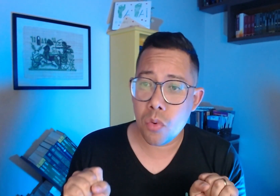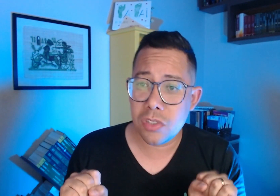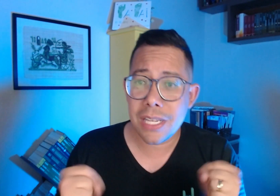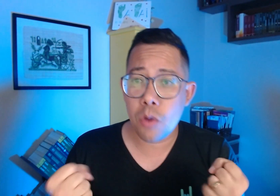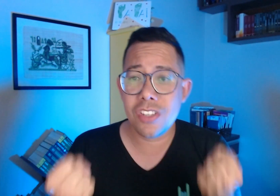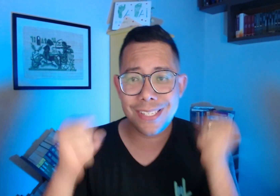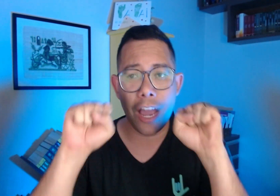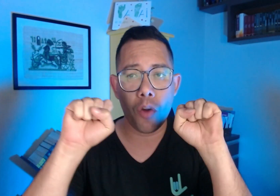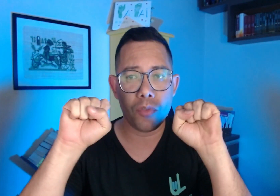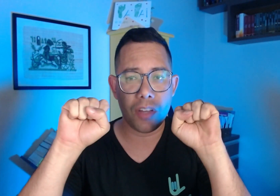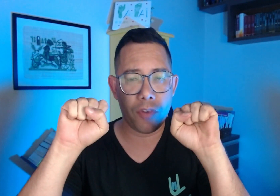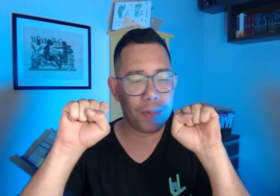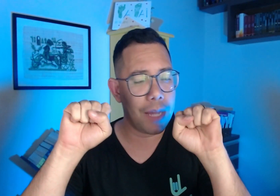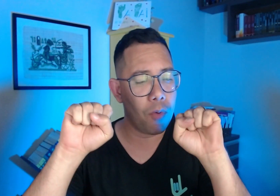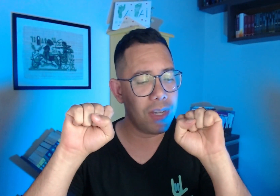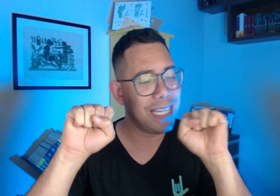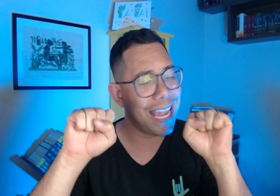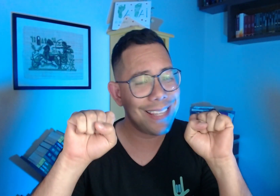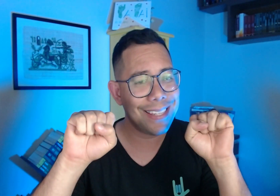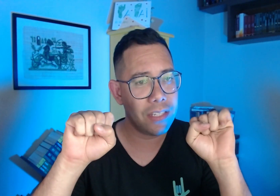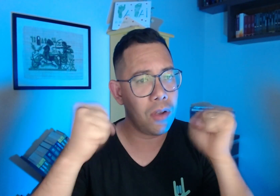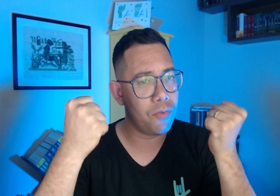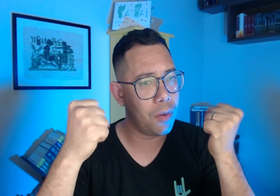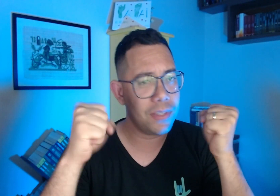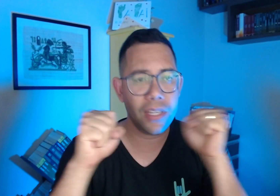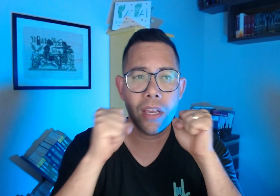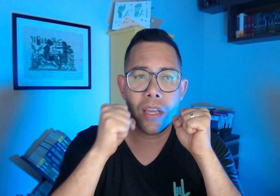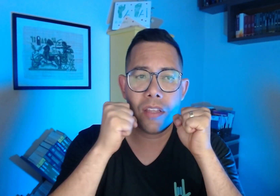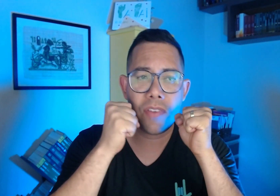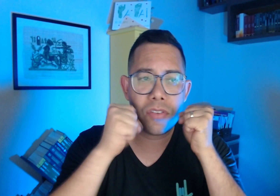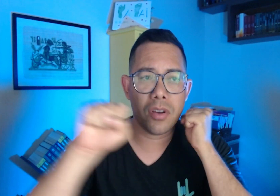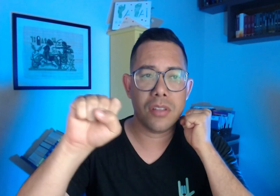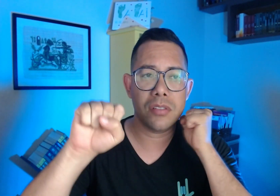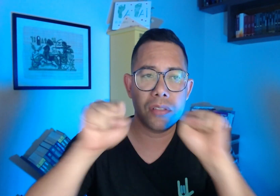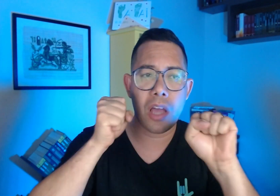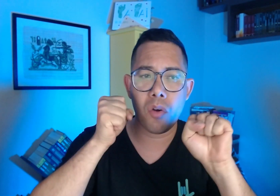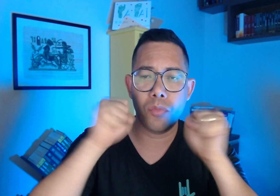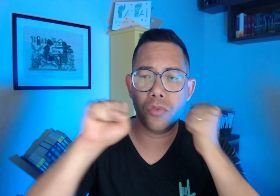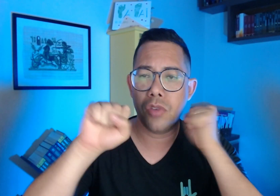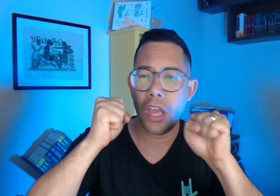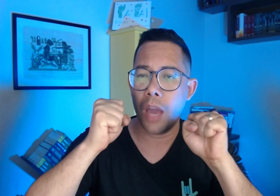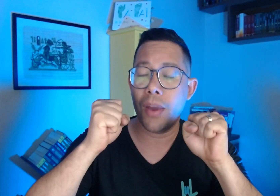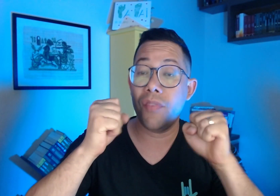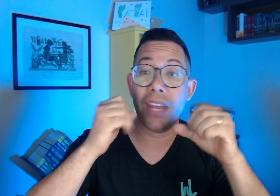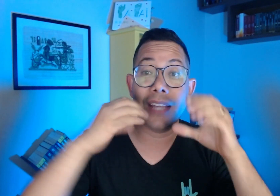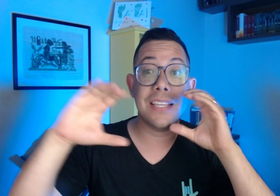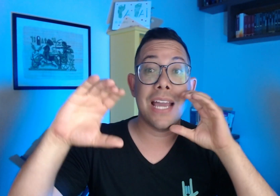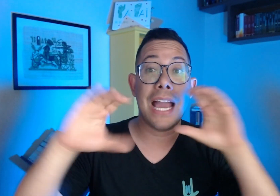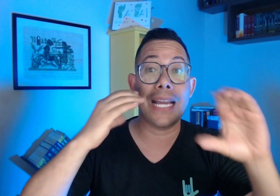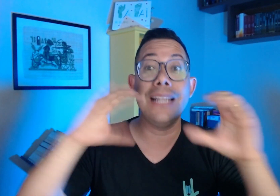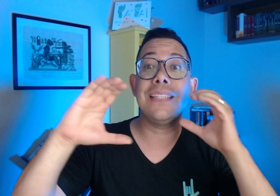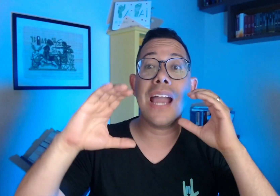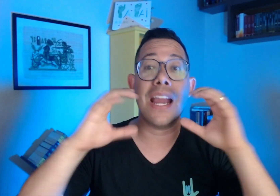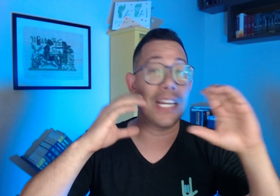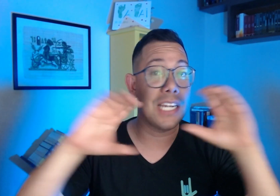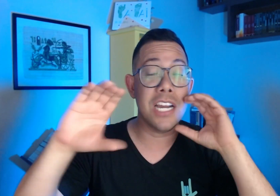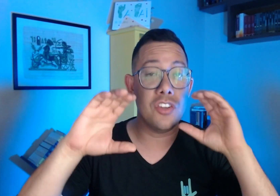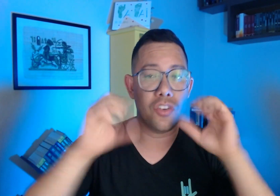sinal de Salmos, a forma da mão em S. A forma assim, você faz assim, Salmos. É uma referência a cantar, cânticos.